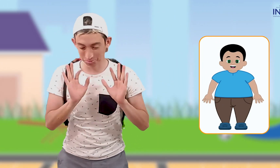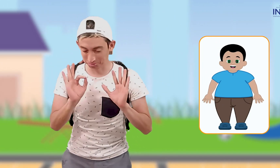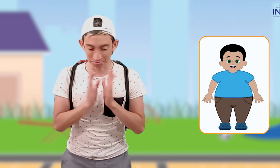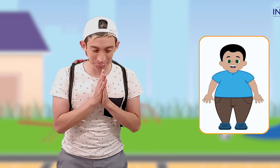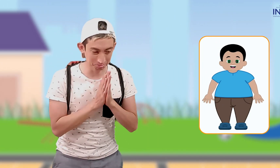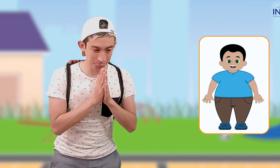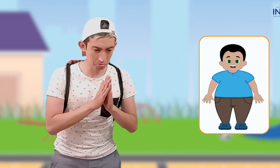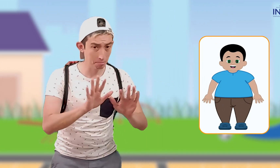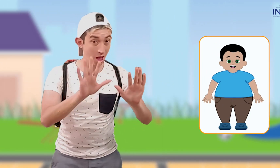así...